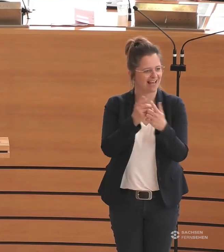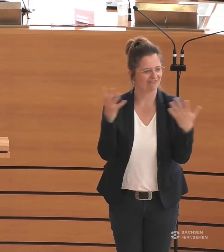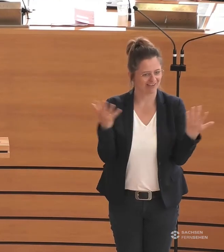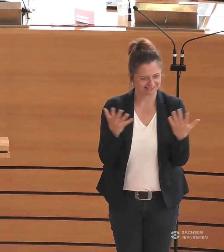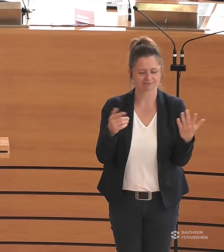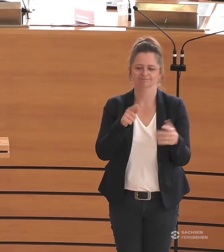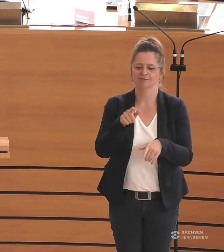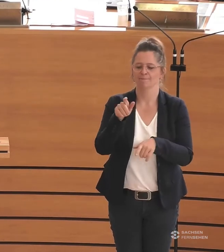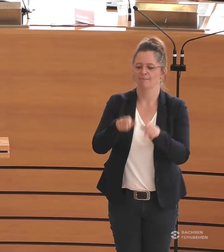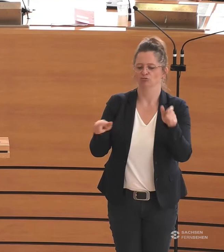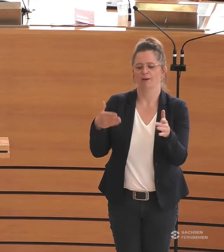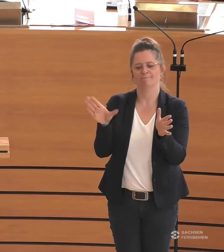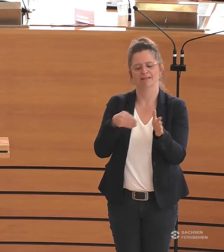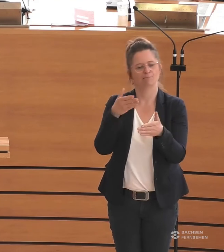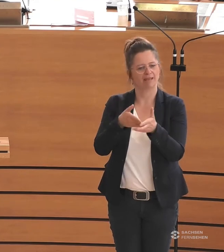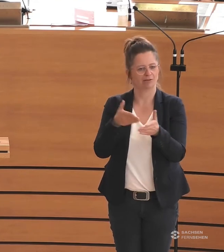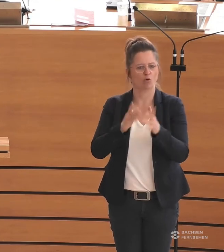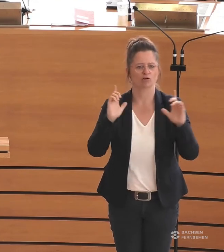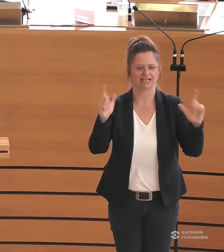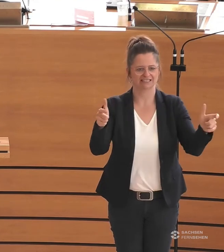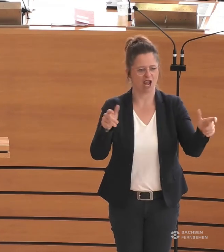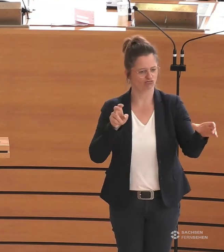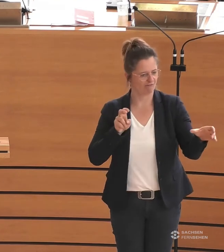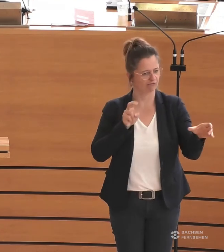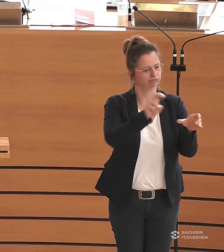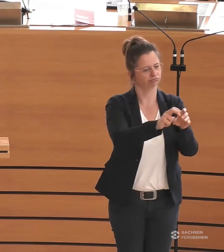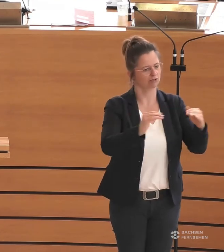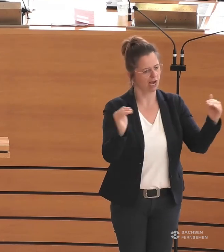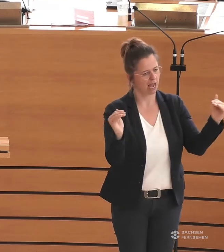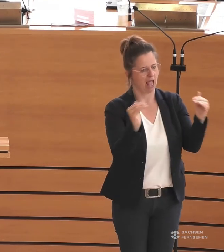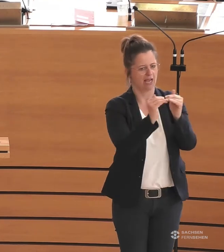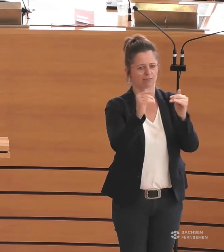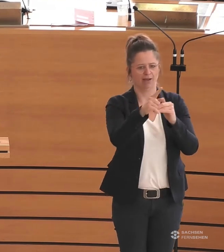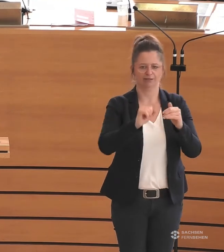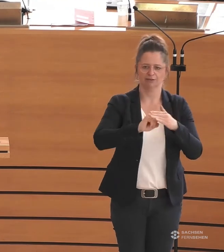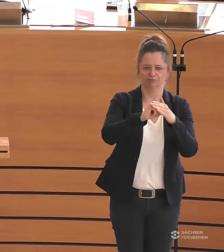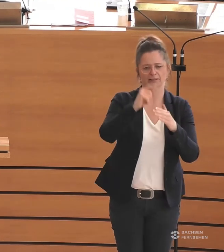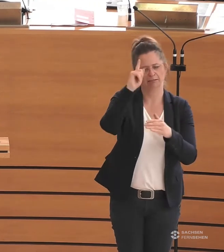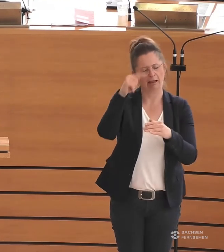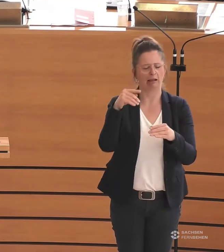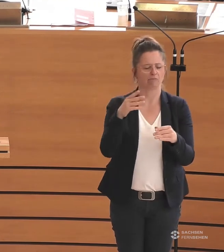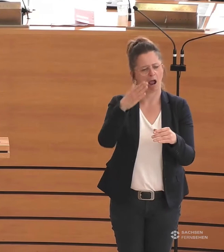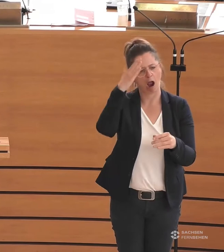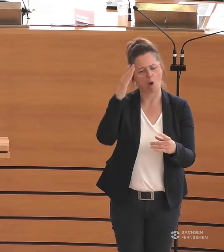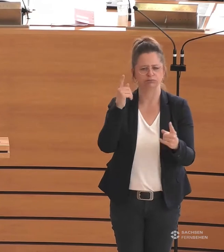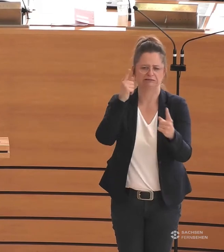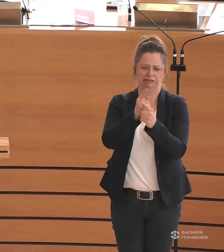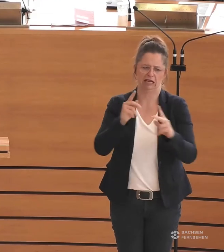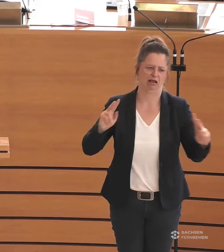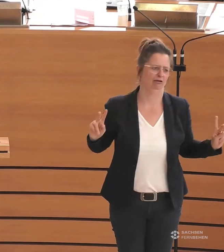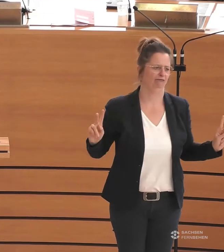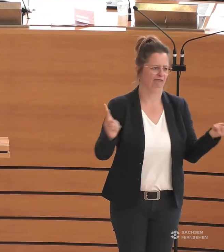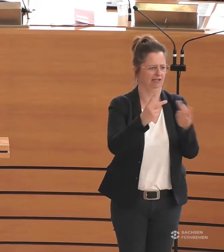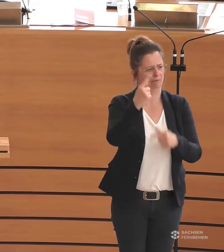der Teilhabe von behinderten Menschen am gesellschaftlichen Leben. Ich glaube, da sind wir uns im Kern einig und es wurde ja jetzt auch schon bereits viel